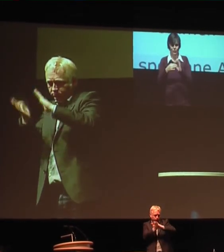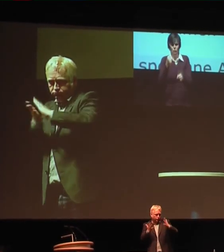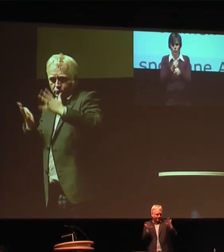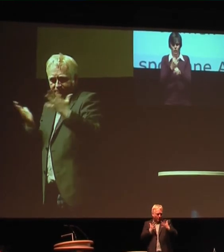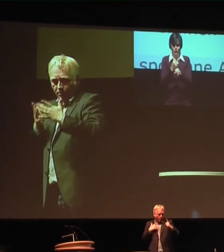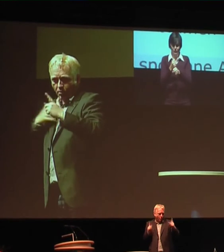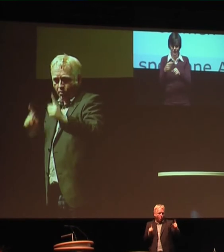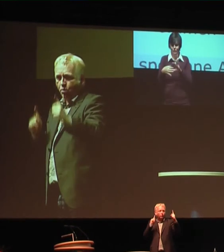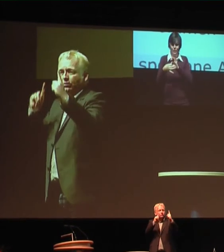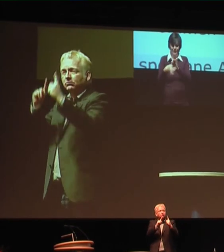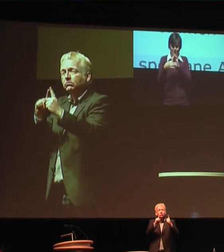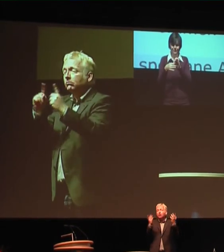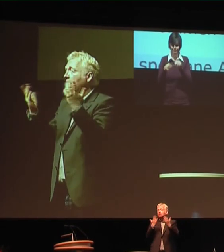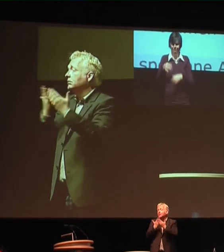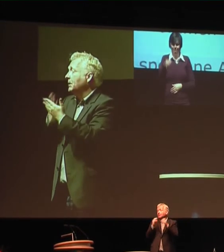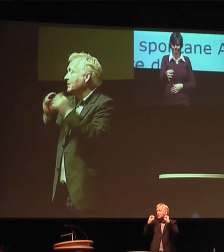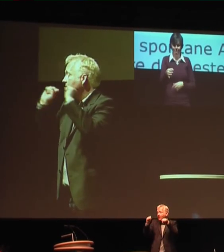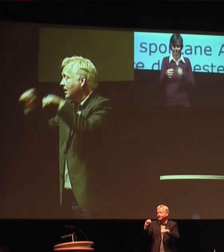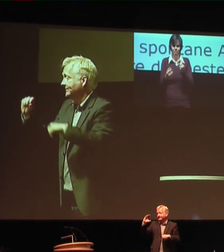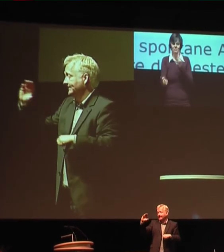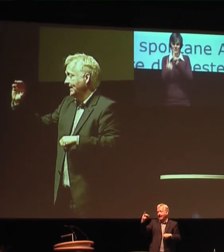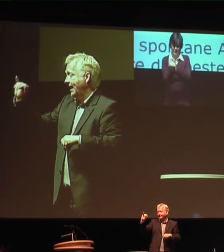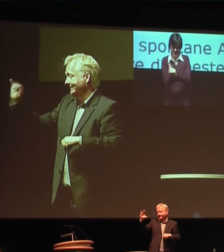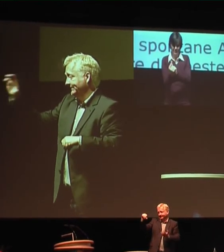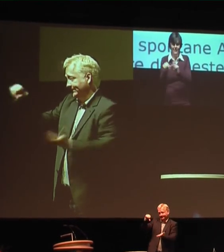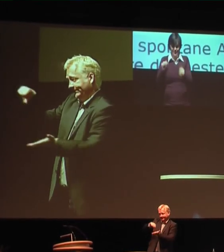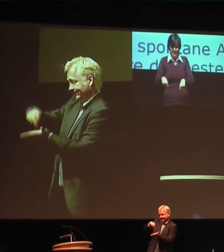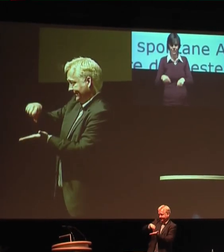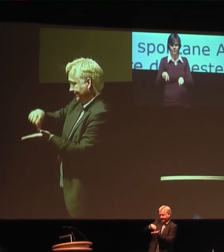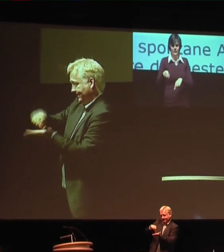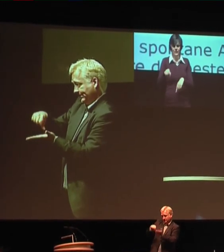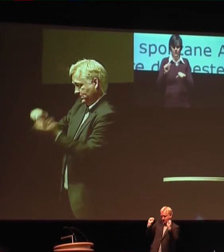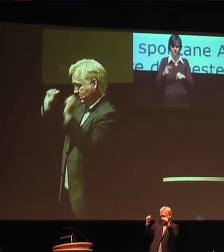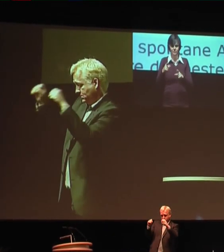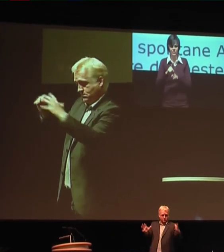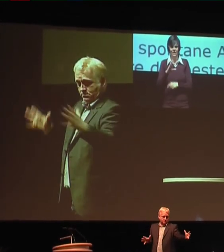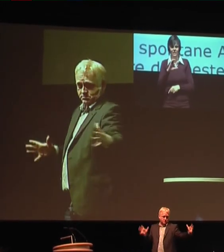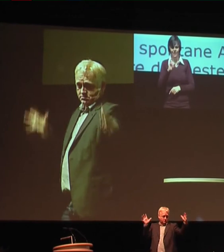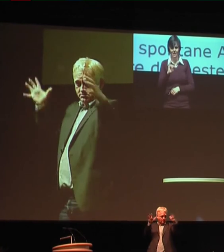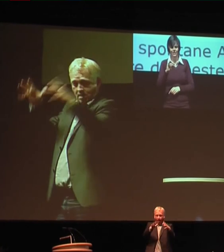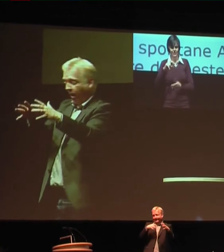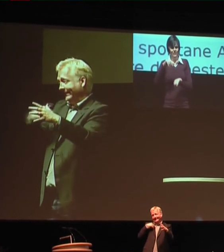um so eine Weiterarbeit und Zusammenarbeit in die Wege zu bringen.